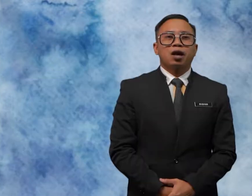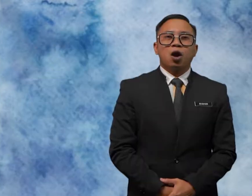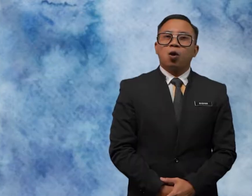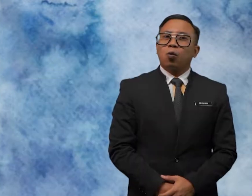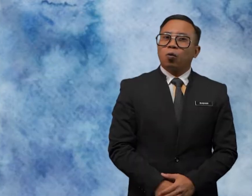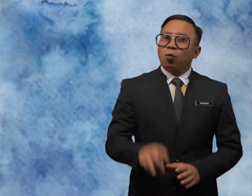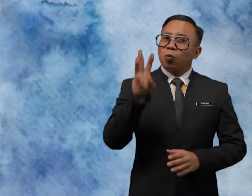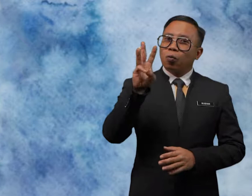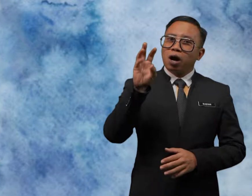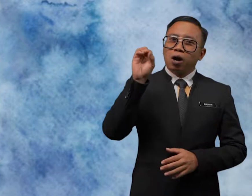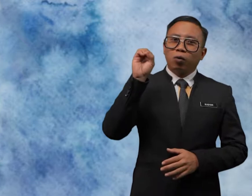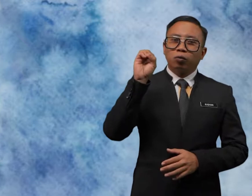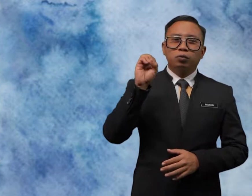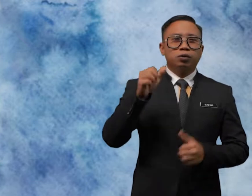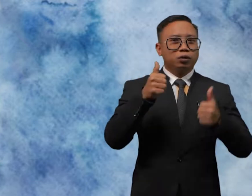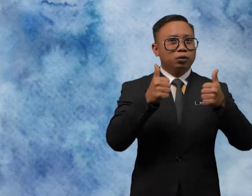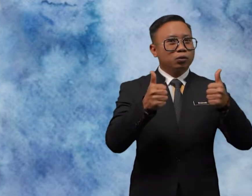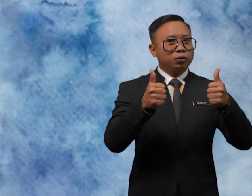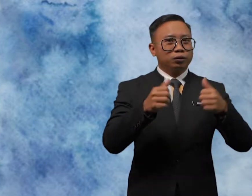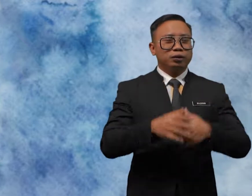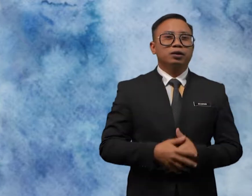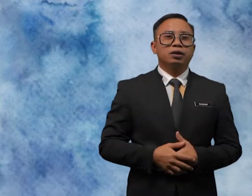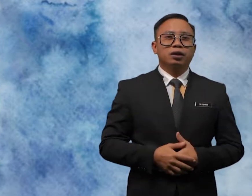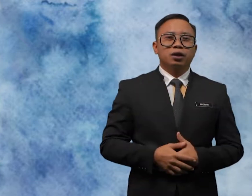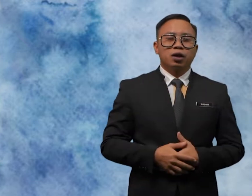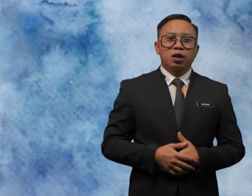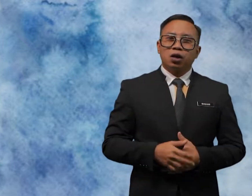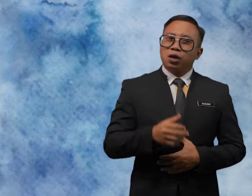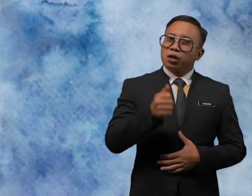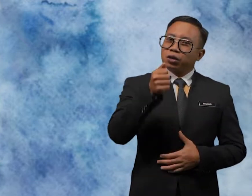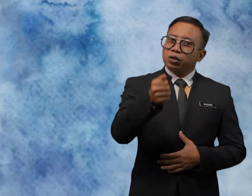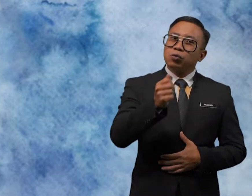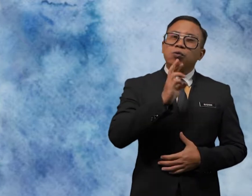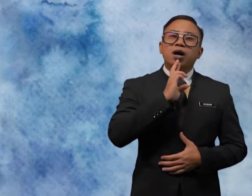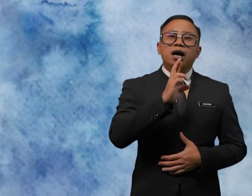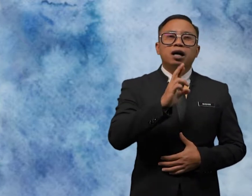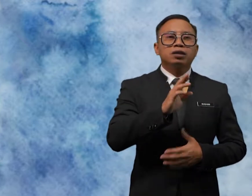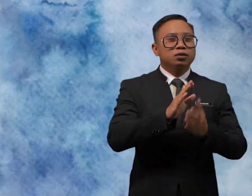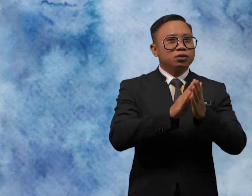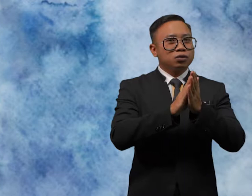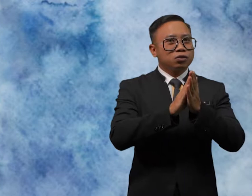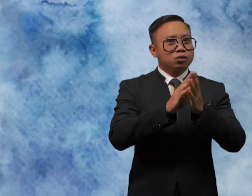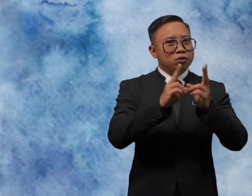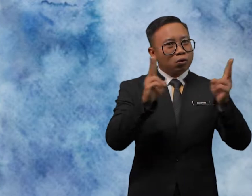Wow Good You are so